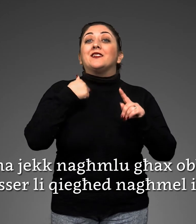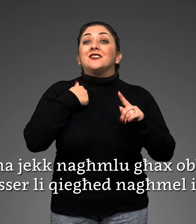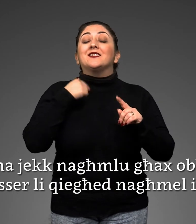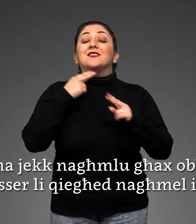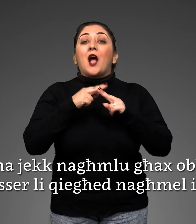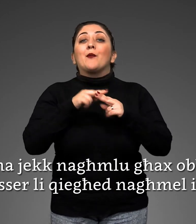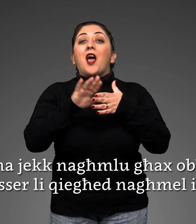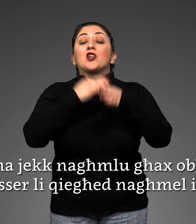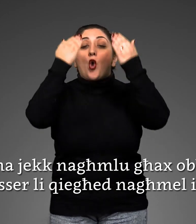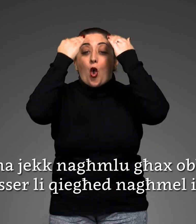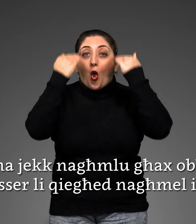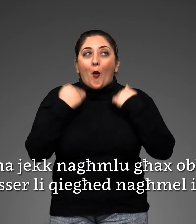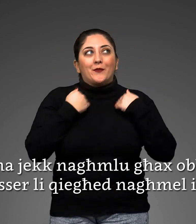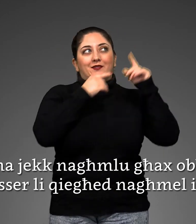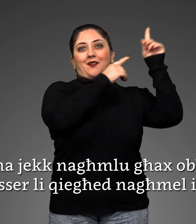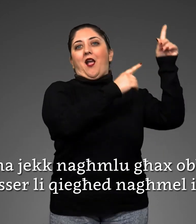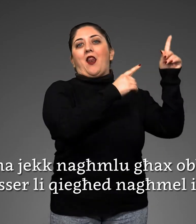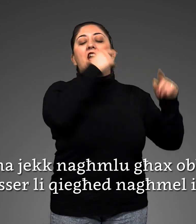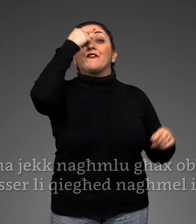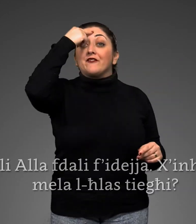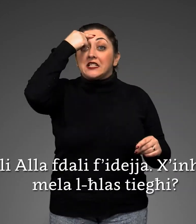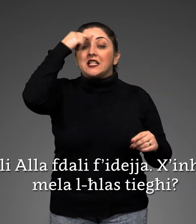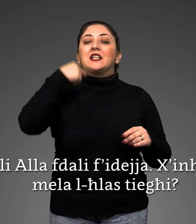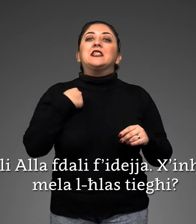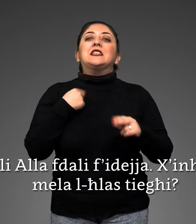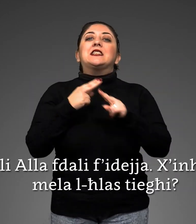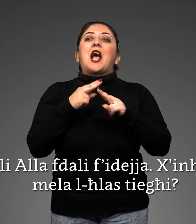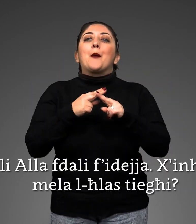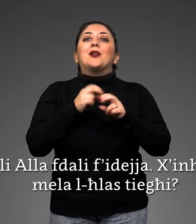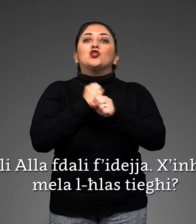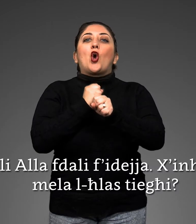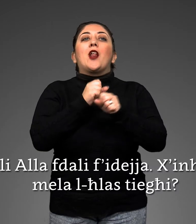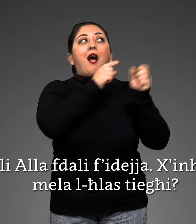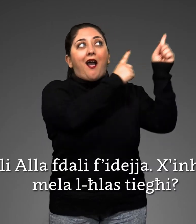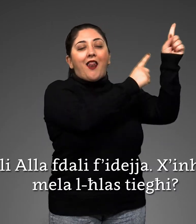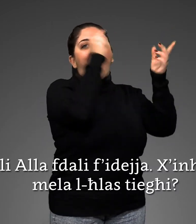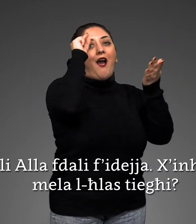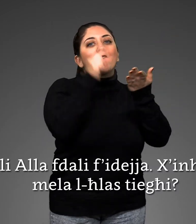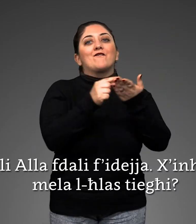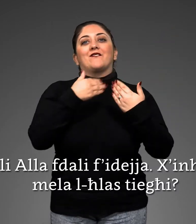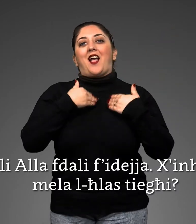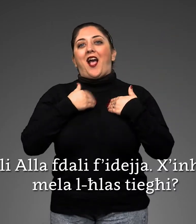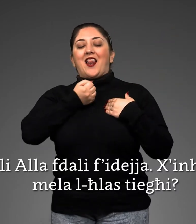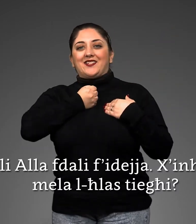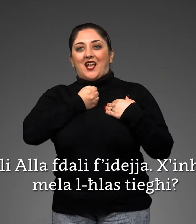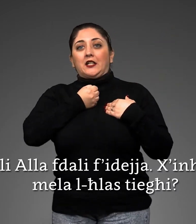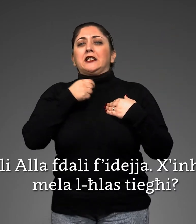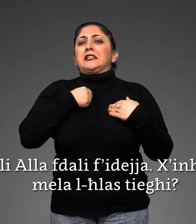obligat dani fissa li jiet nam li x-xol li għalla fda' li fidejja. Xinu milla l-ħlas tijaj?